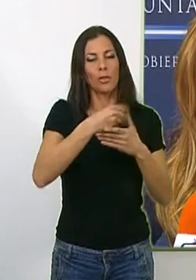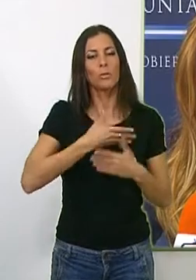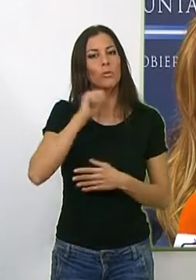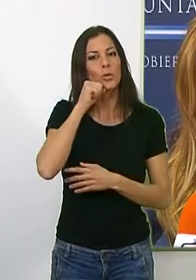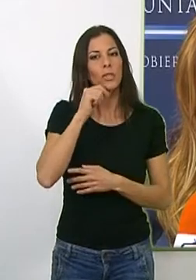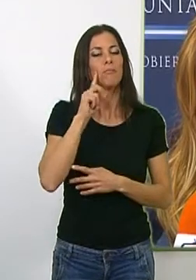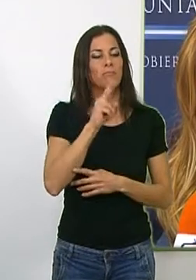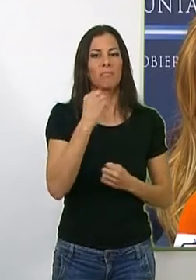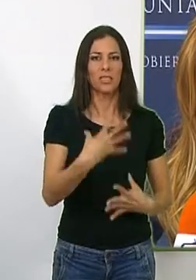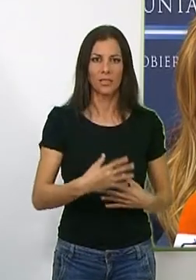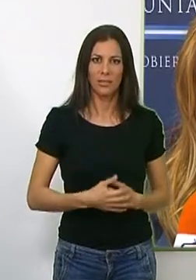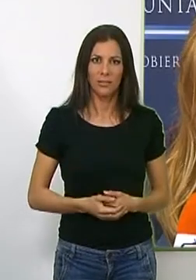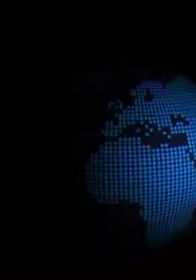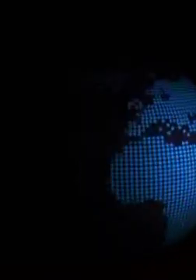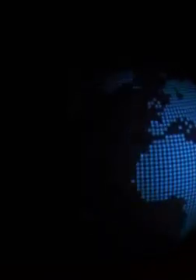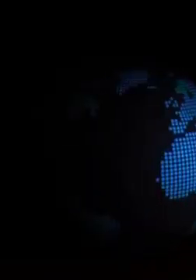Motril.